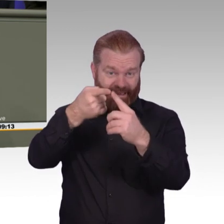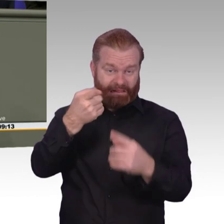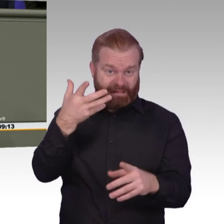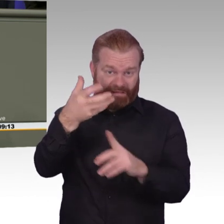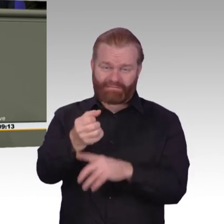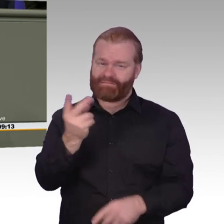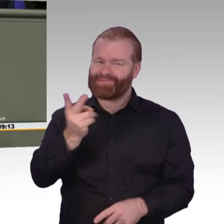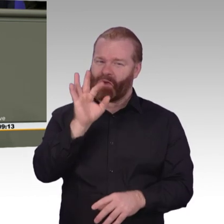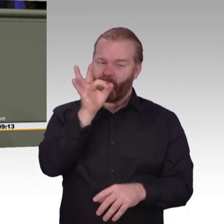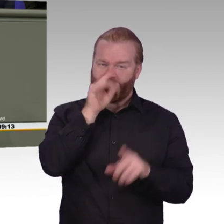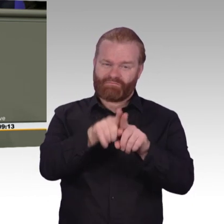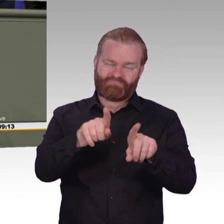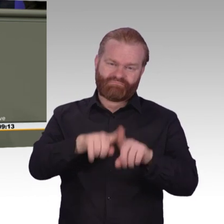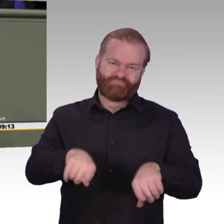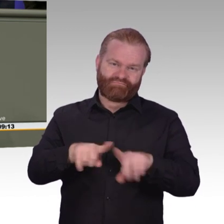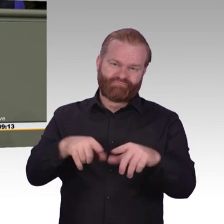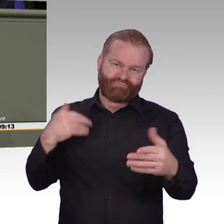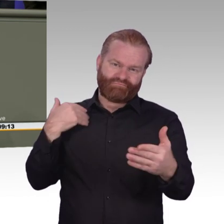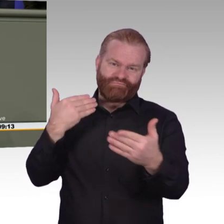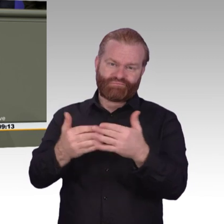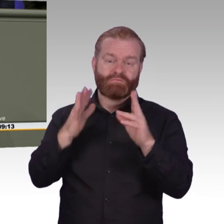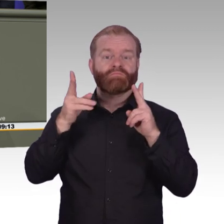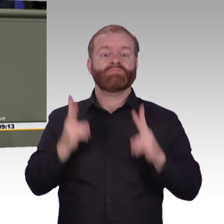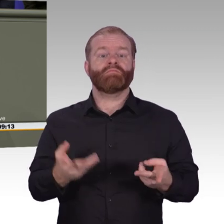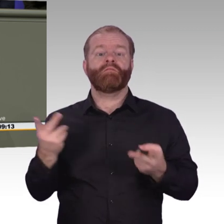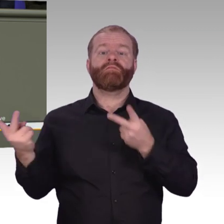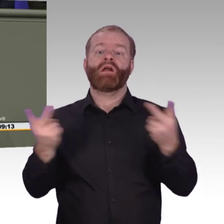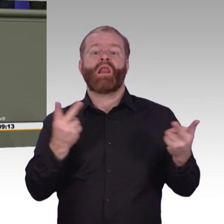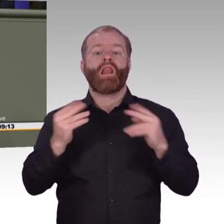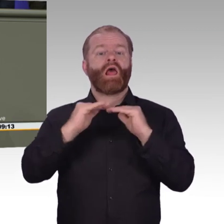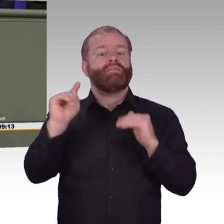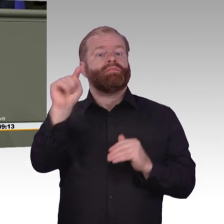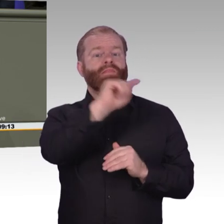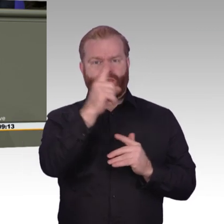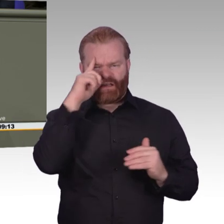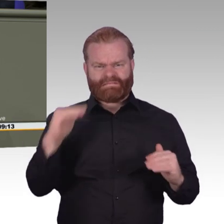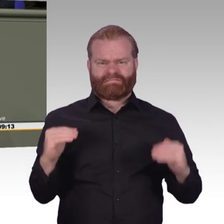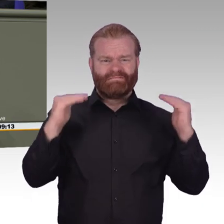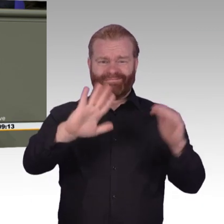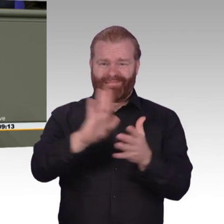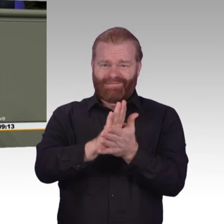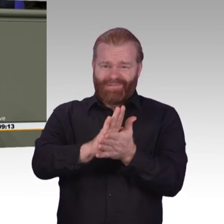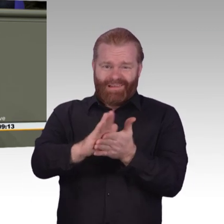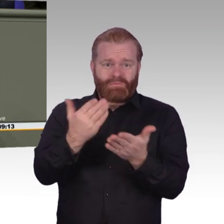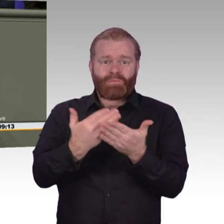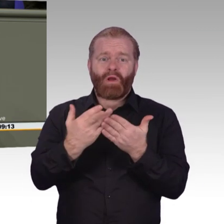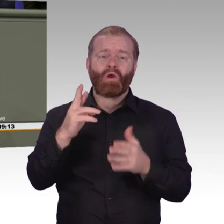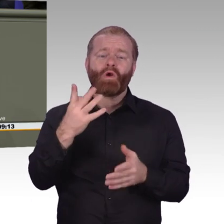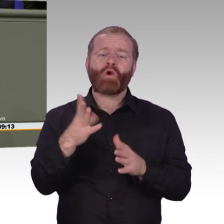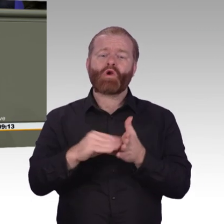Cyber Security. Ohne Sicherheit ist diese schöne neue Welt nichts wert. Auch die Regierung möchte die Cybersicherheit stärken